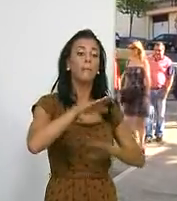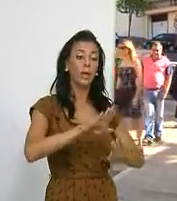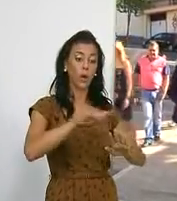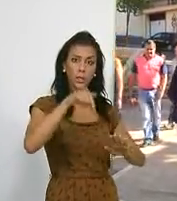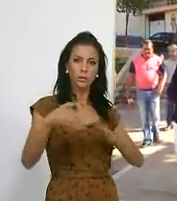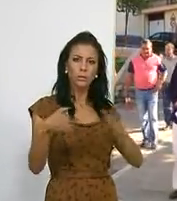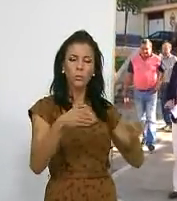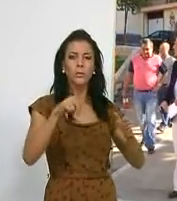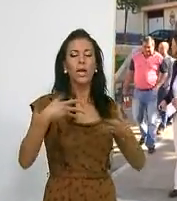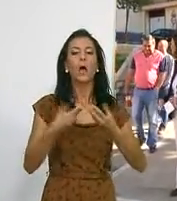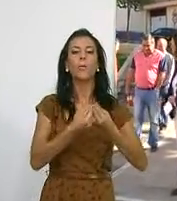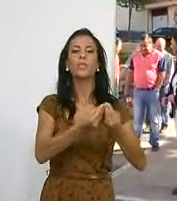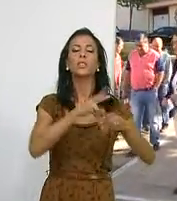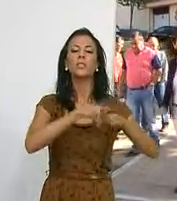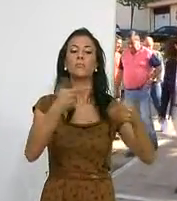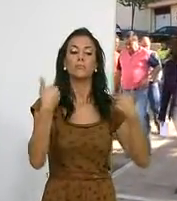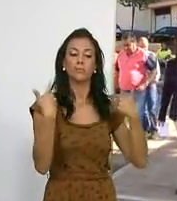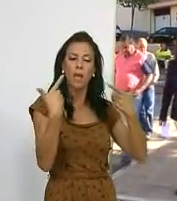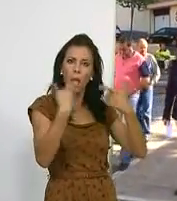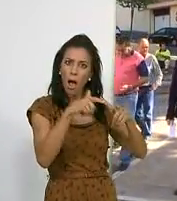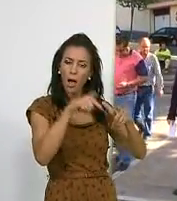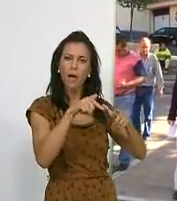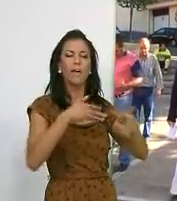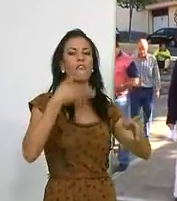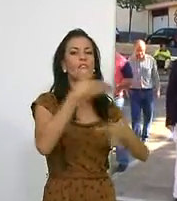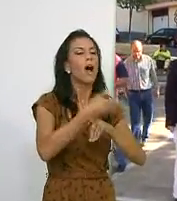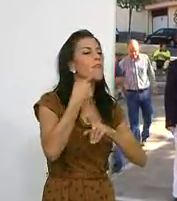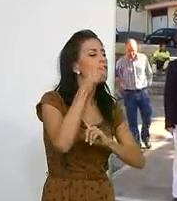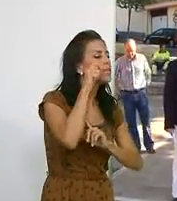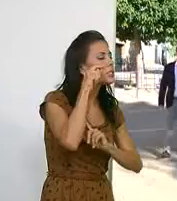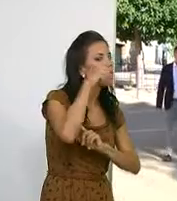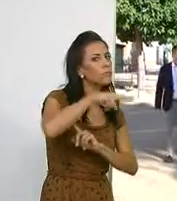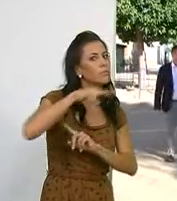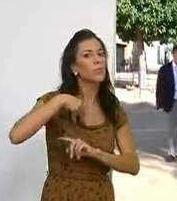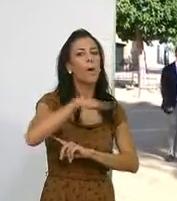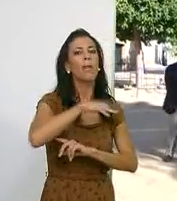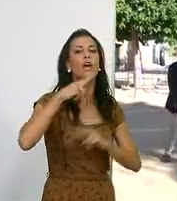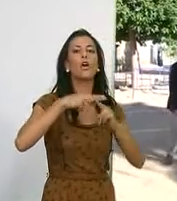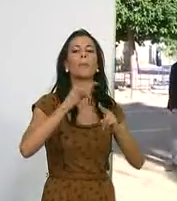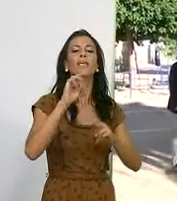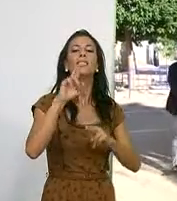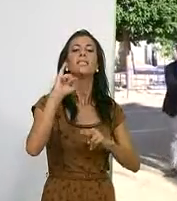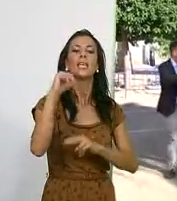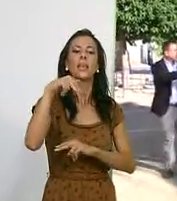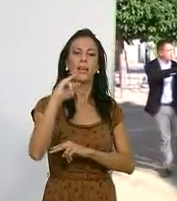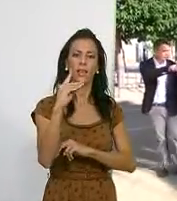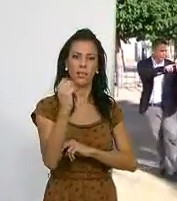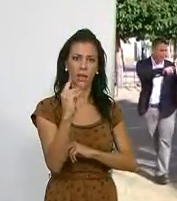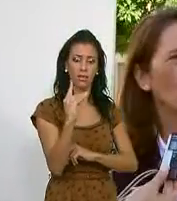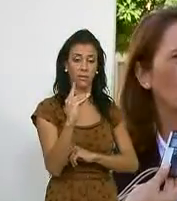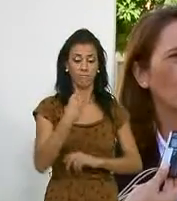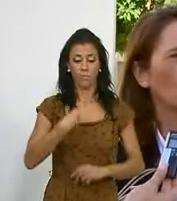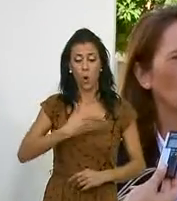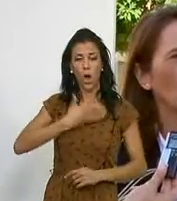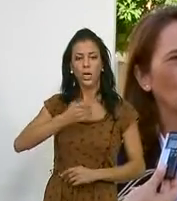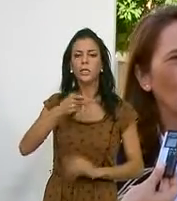primera edil, acompañada por el teniente alcalde del área, giró una visita a la Plaza de la Trinidad. La alcaldesa esbrayó